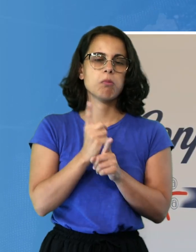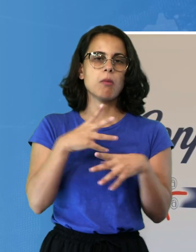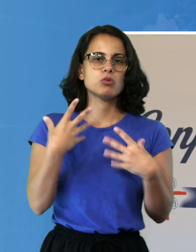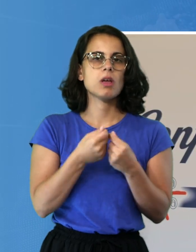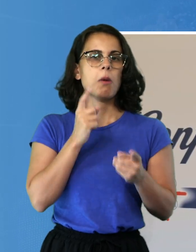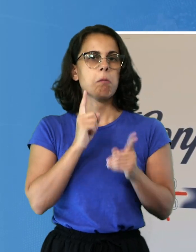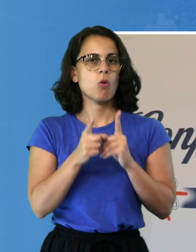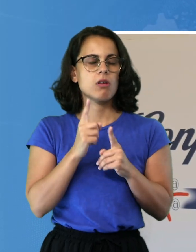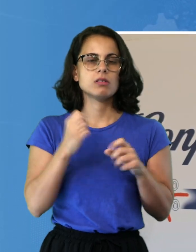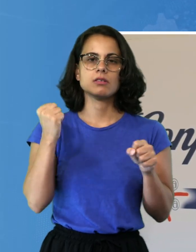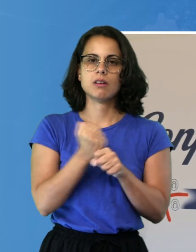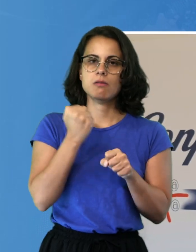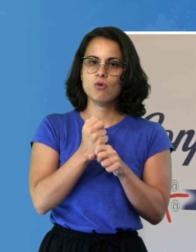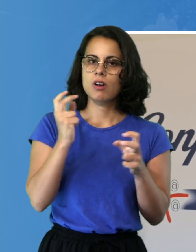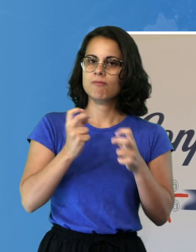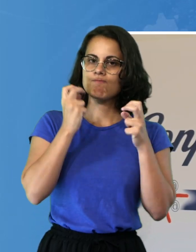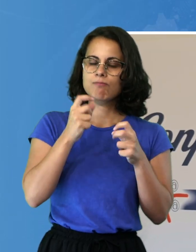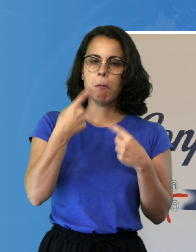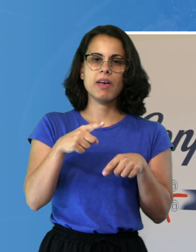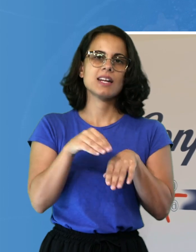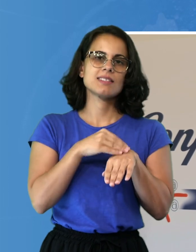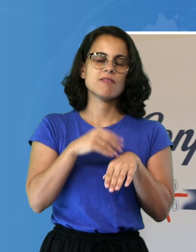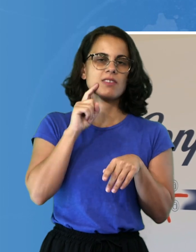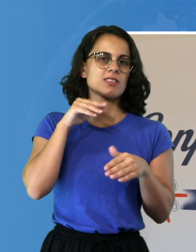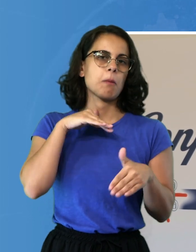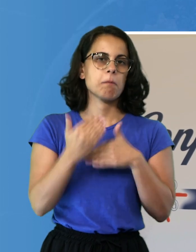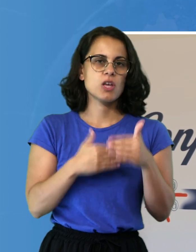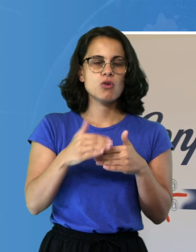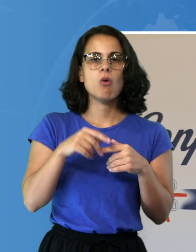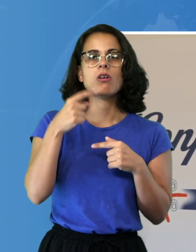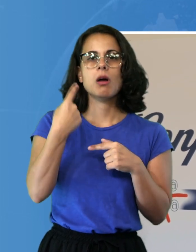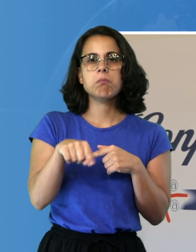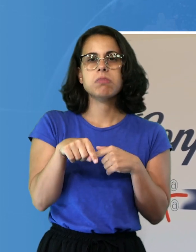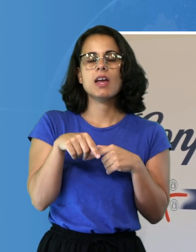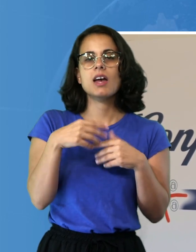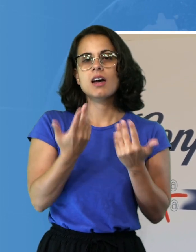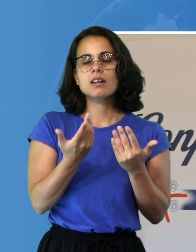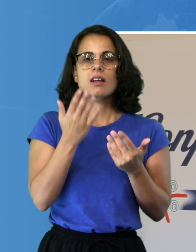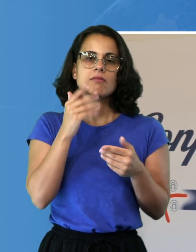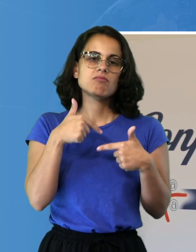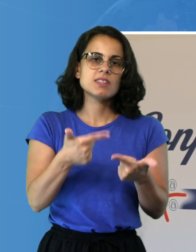dare questi tipi di servizi migliori e per poter avvalorizzare il nostro territorio.